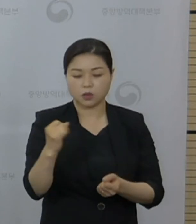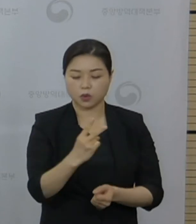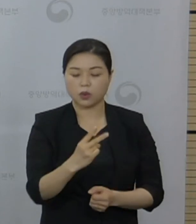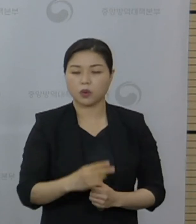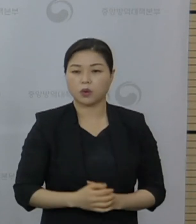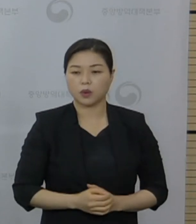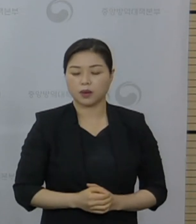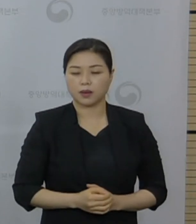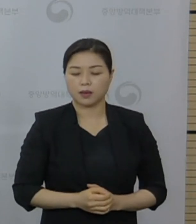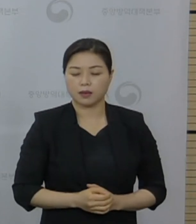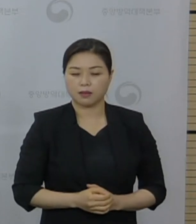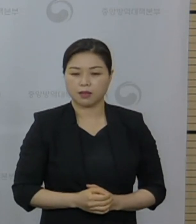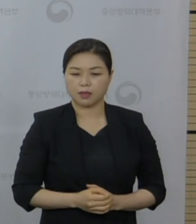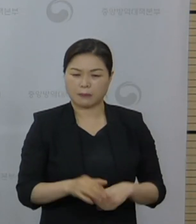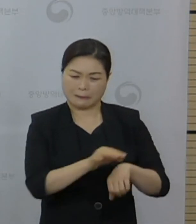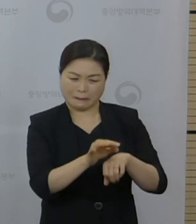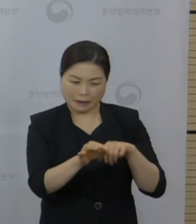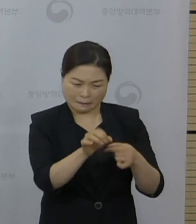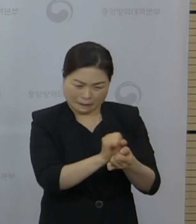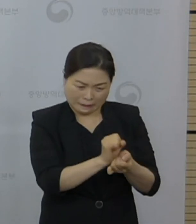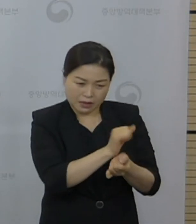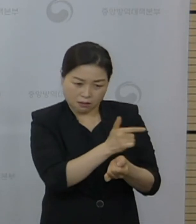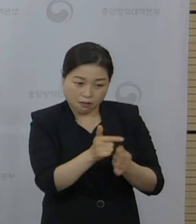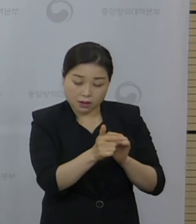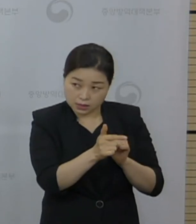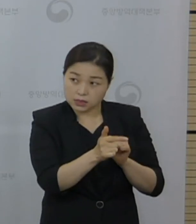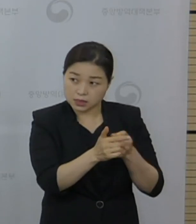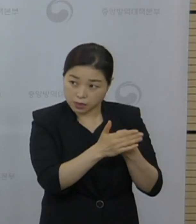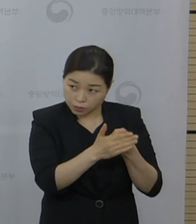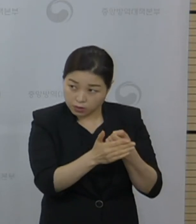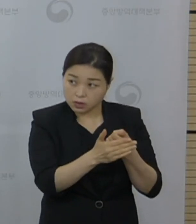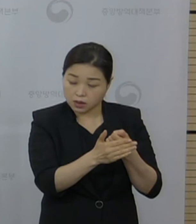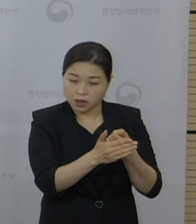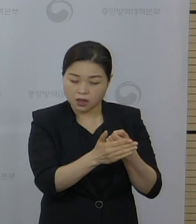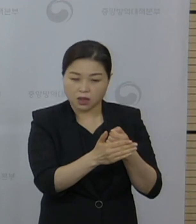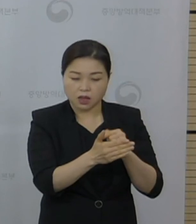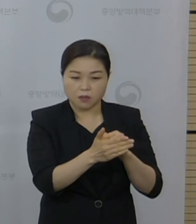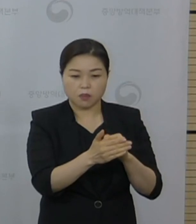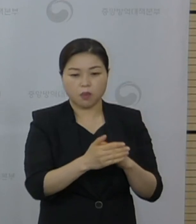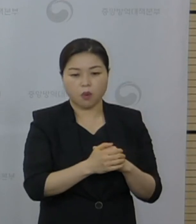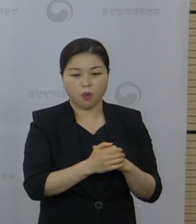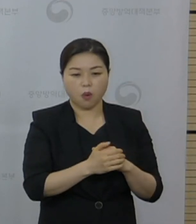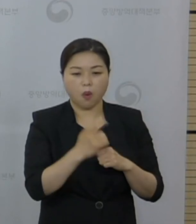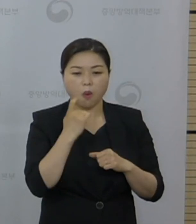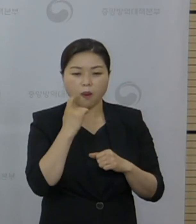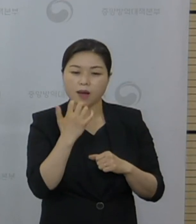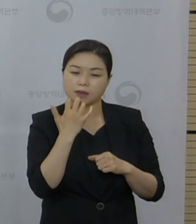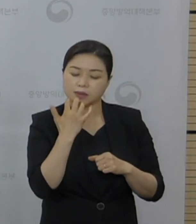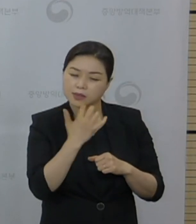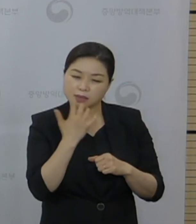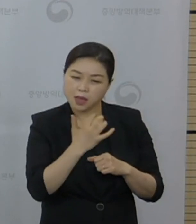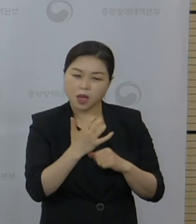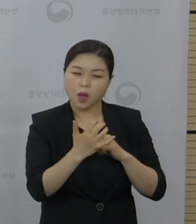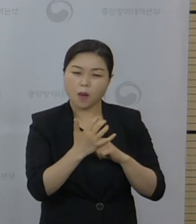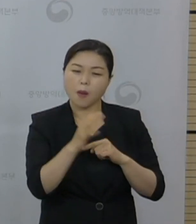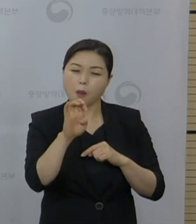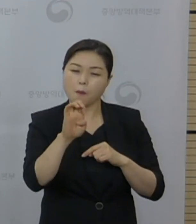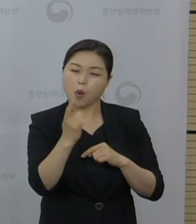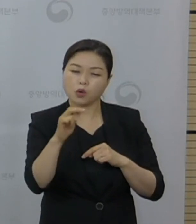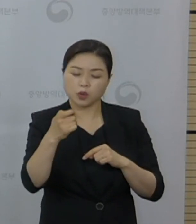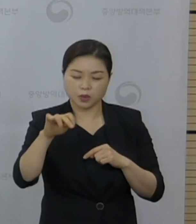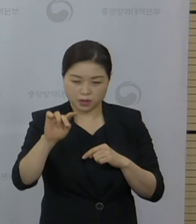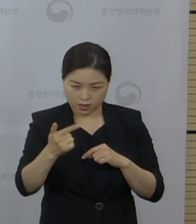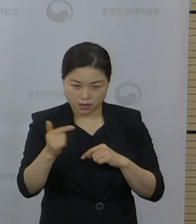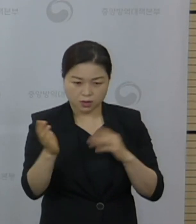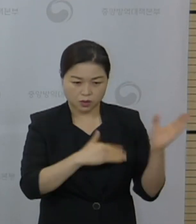세균성이 많습니다. 세균성은 연세산구균이나 황색포도산구균 아니면 결핵에 대해서도 발생을 할 수 있고 아마